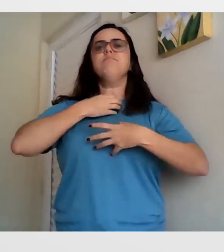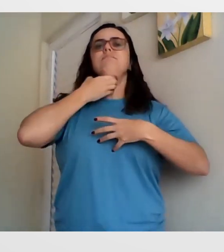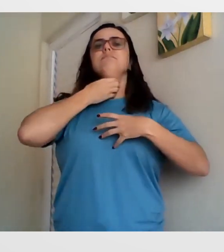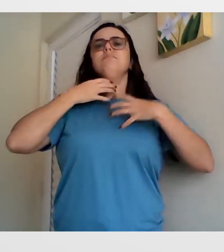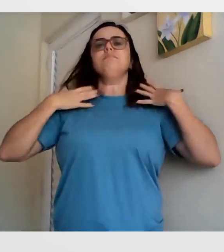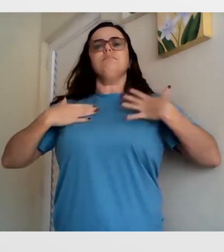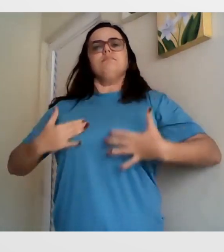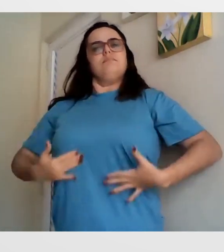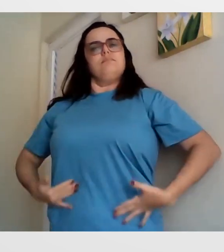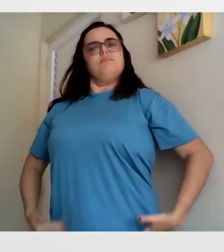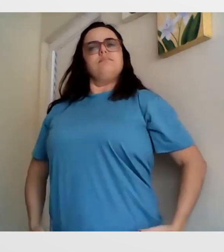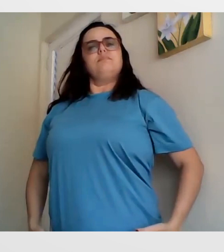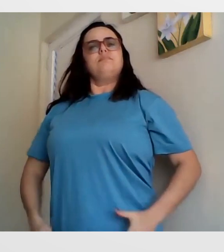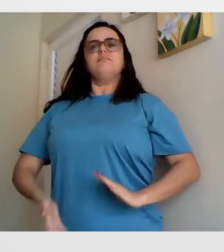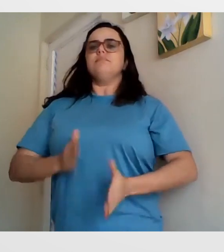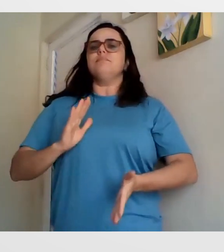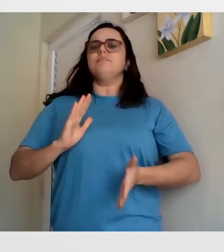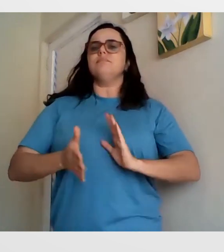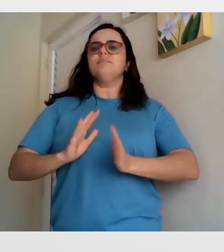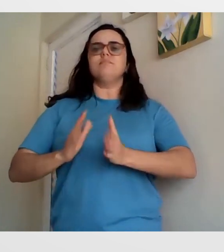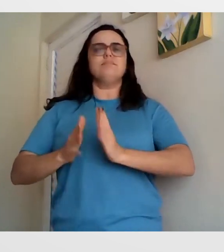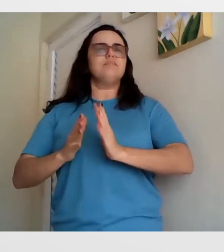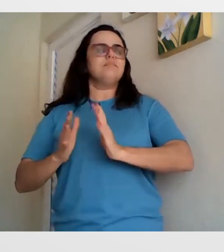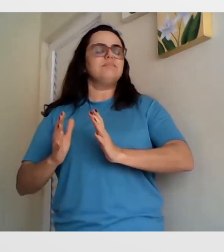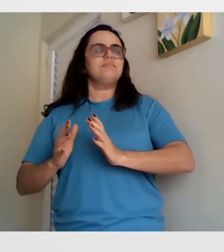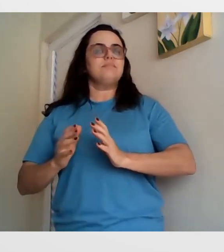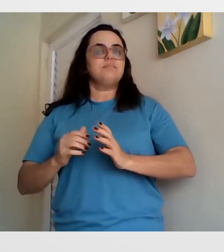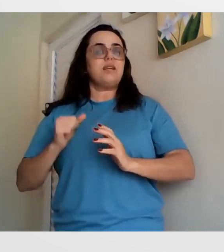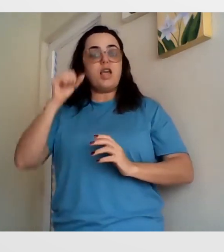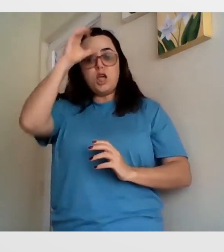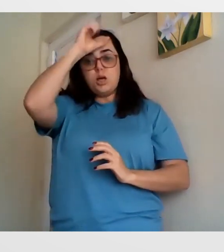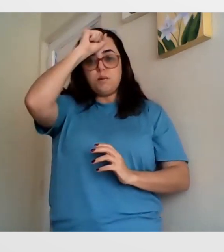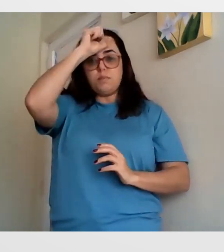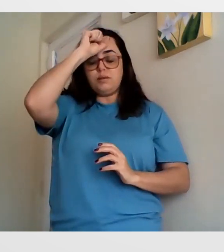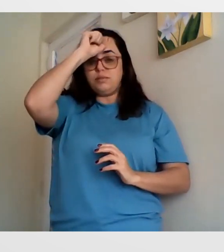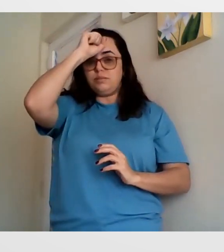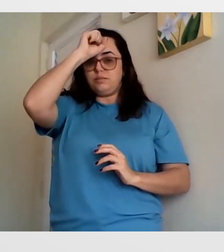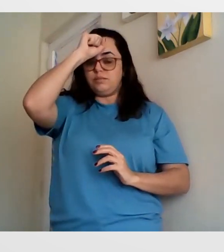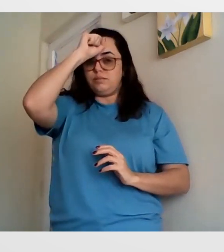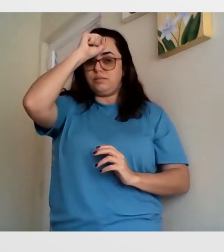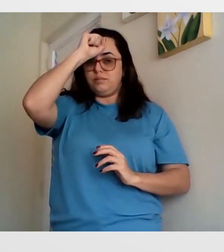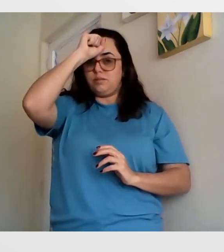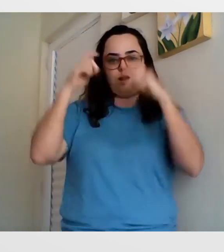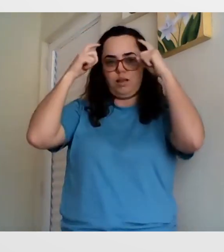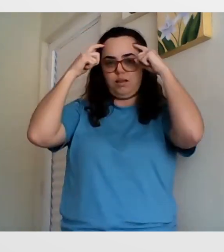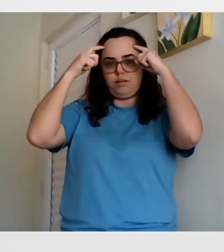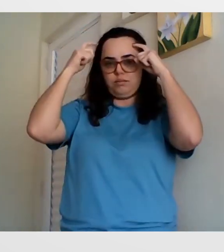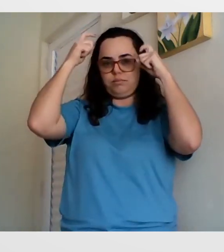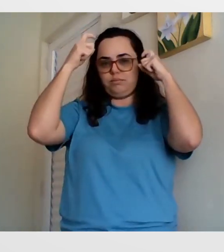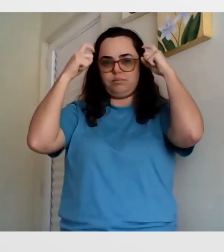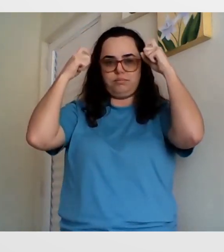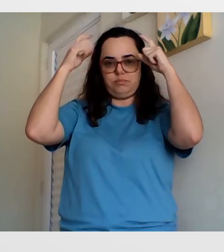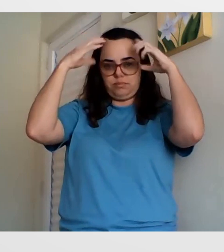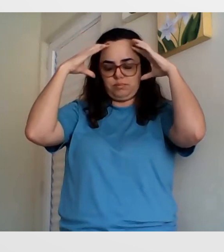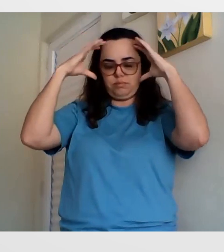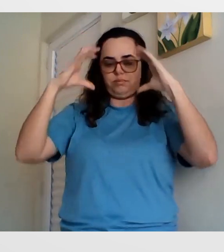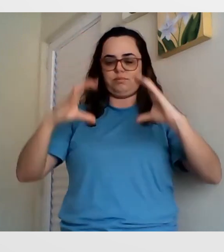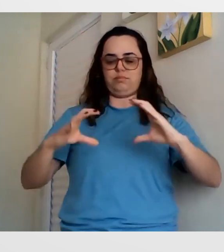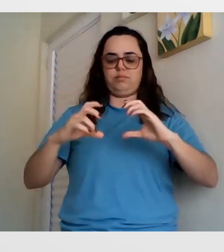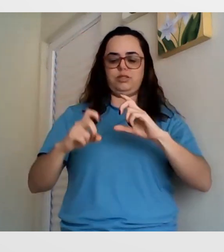sinalização forte. E eu gostei muito de aprender com os dois professores. E tudo ia